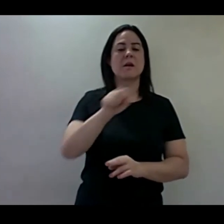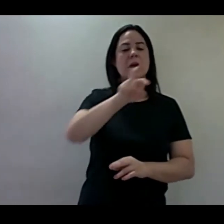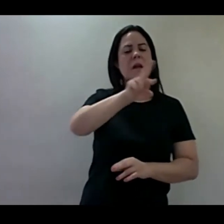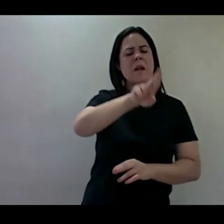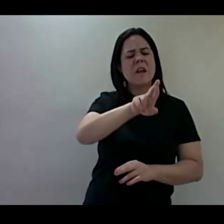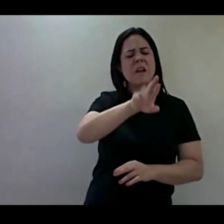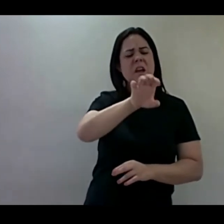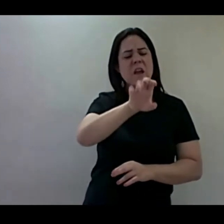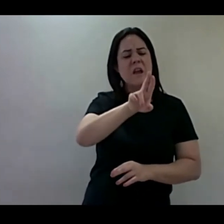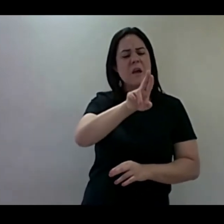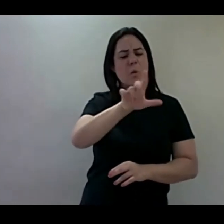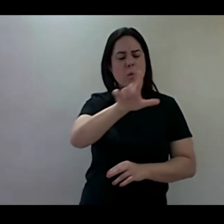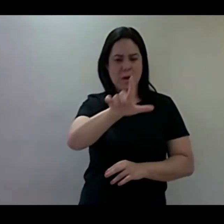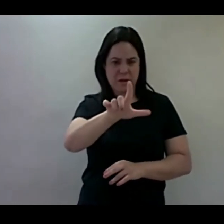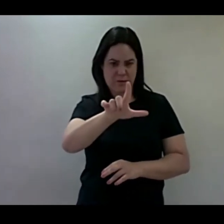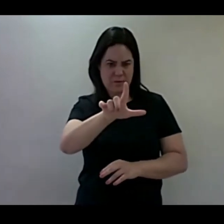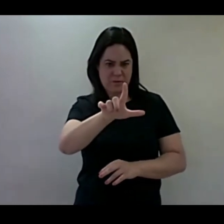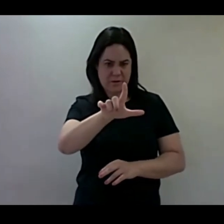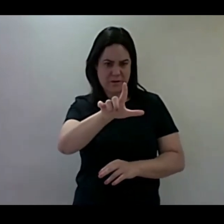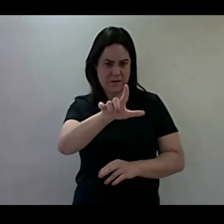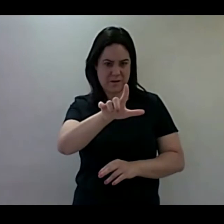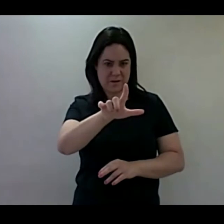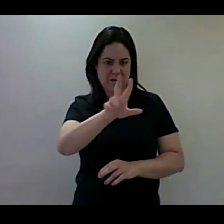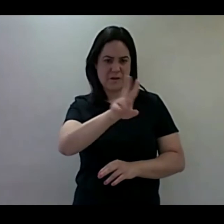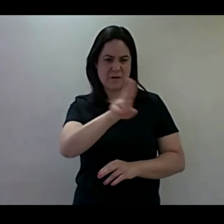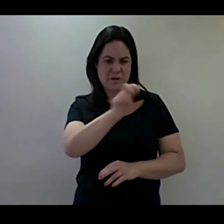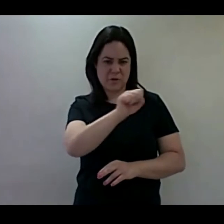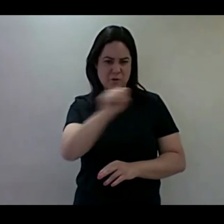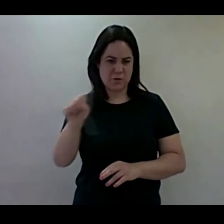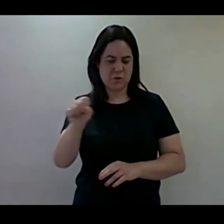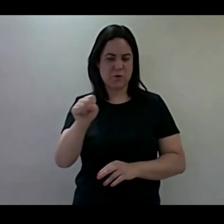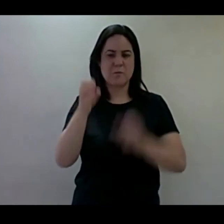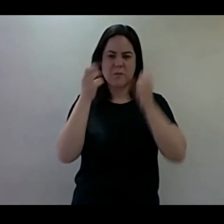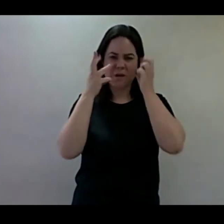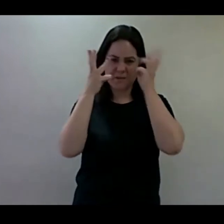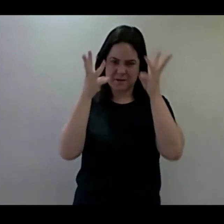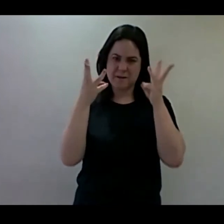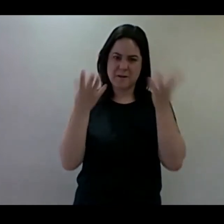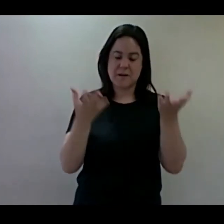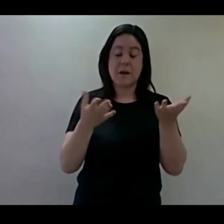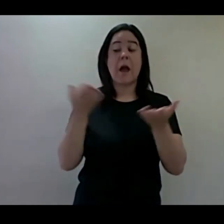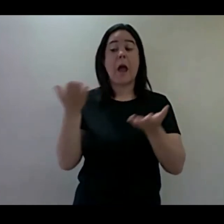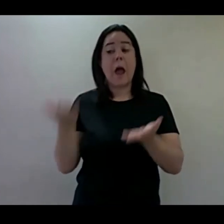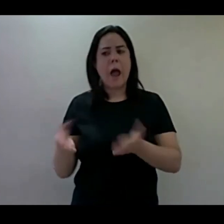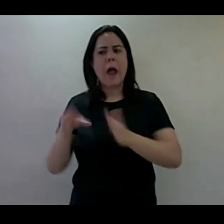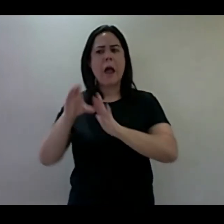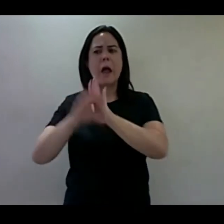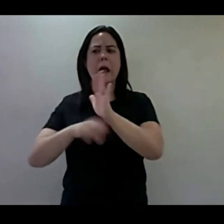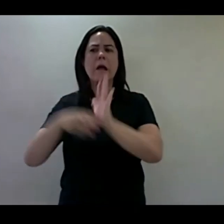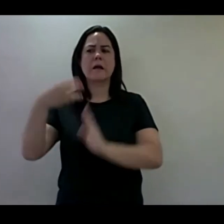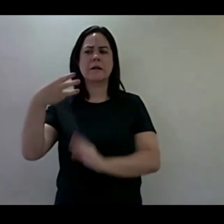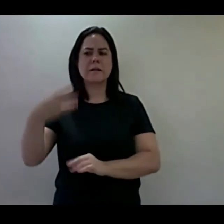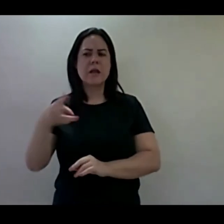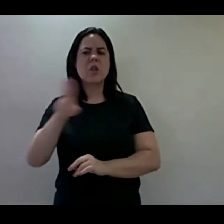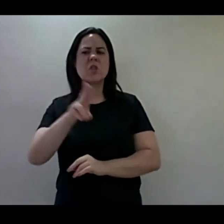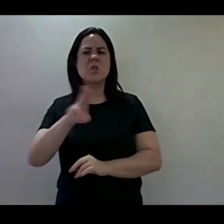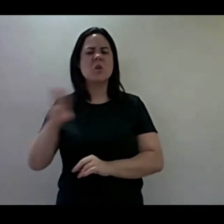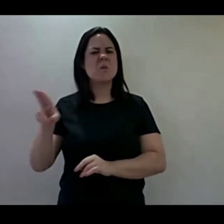Reuel. Interessante. No capítulo 3, aparece o nome como Getro.